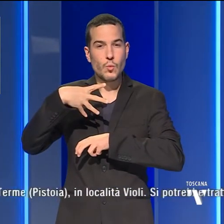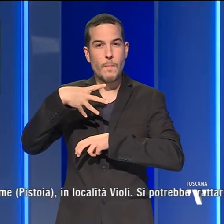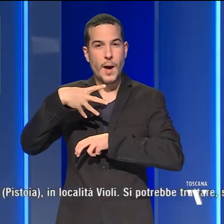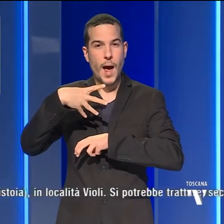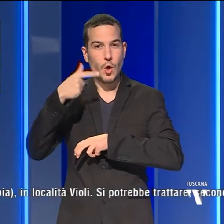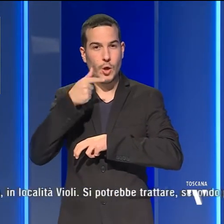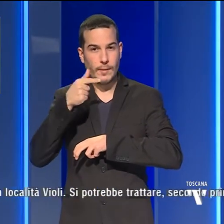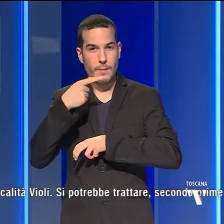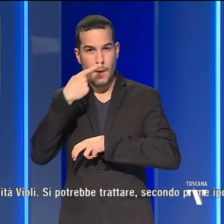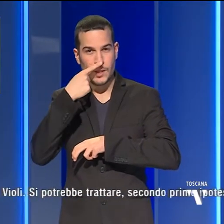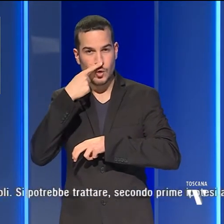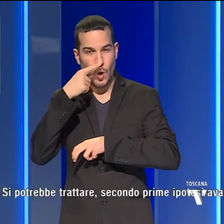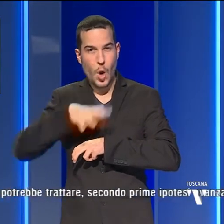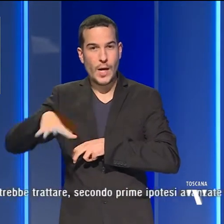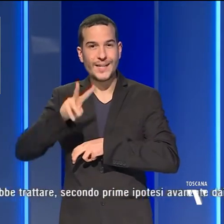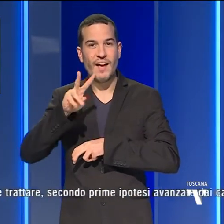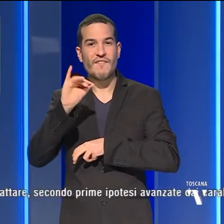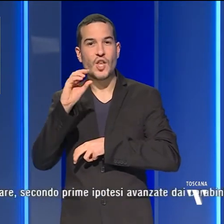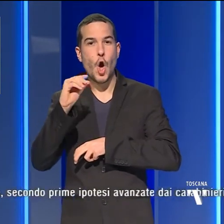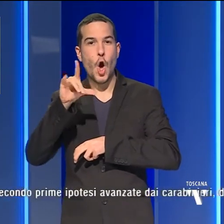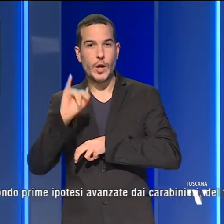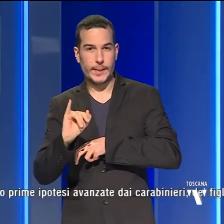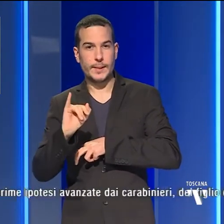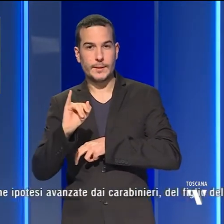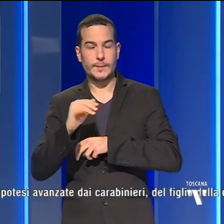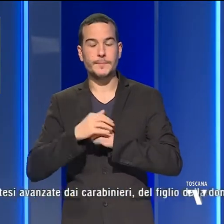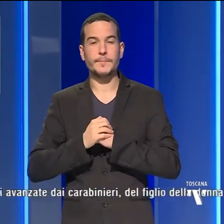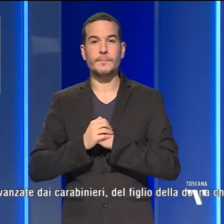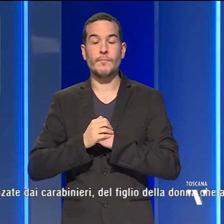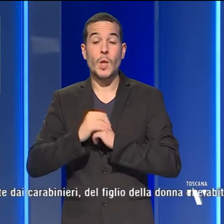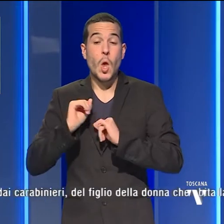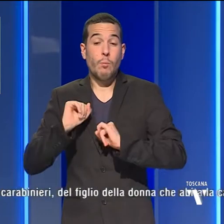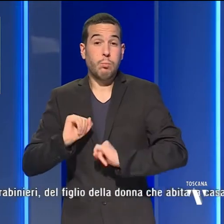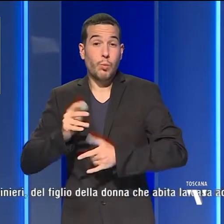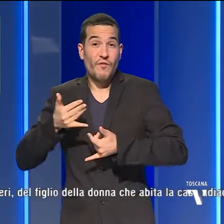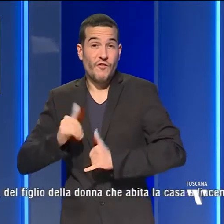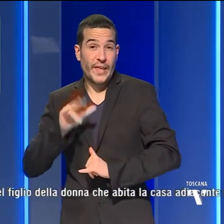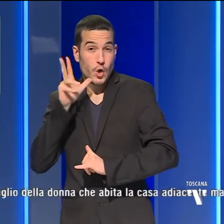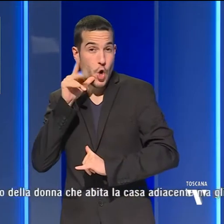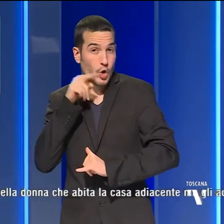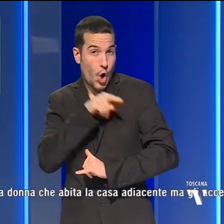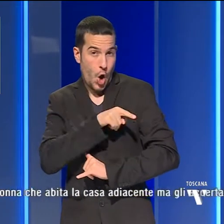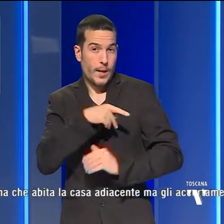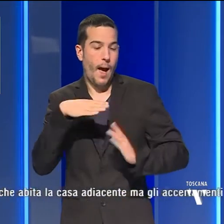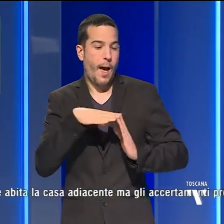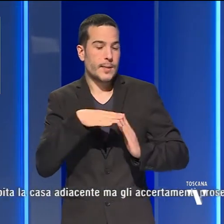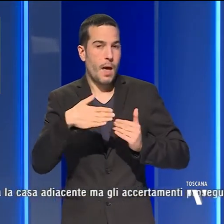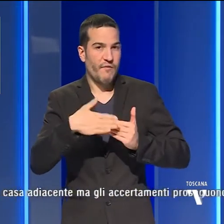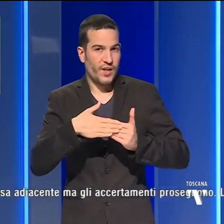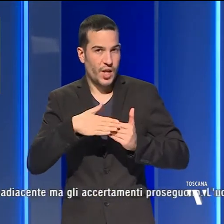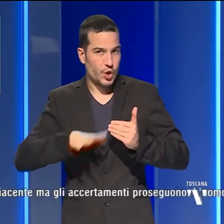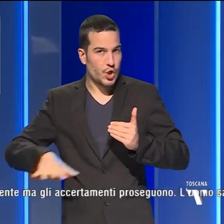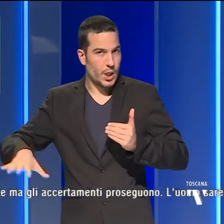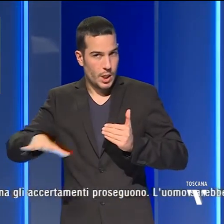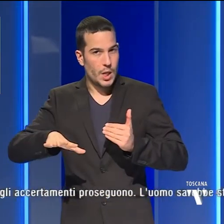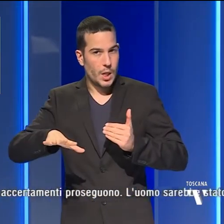Pistoia, località Violi. Si potrebbe trattare del figlio della donna che abita la casa adiacente ma